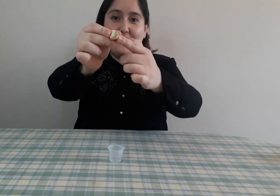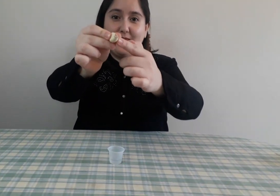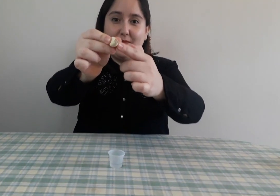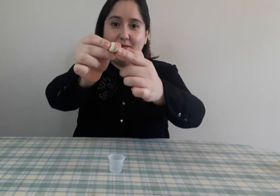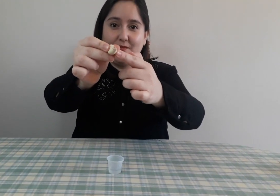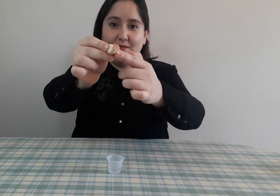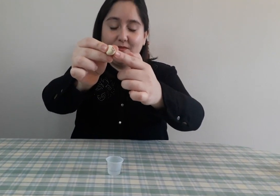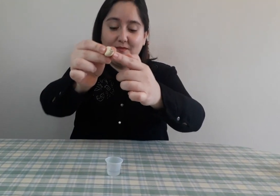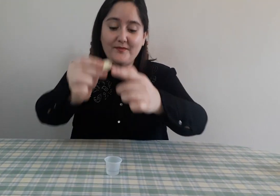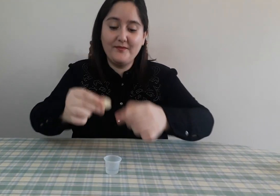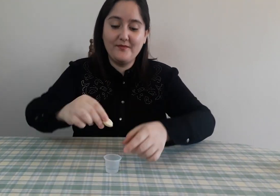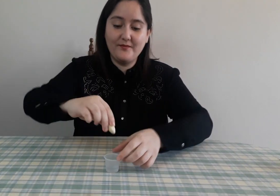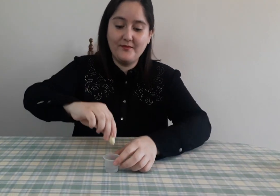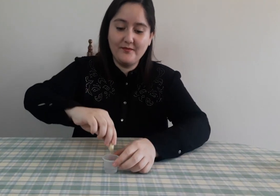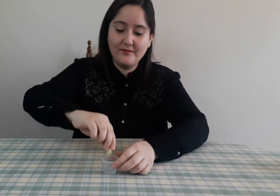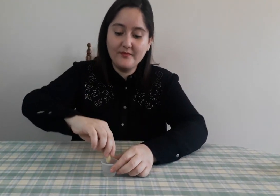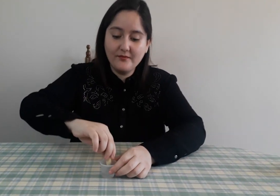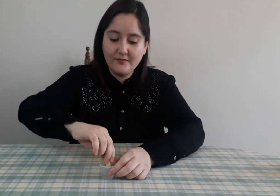Y vamos a poner el ajo por este lado.